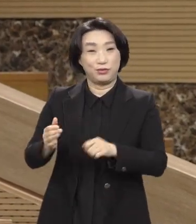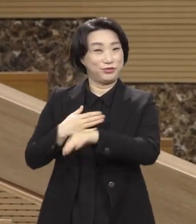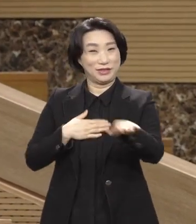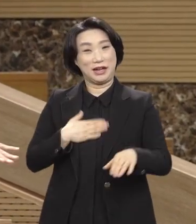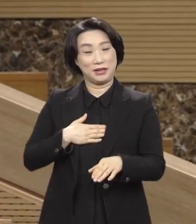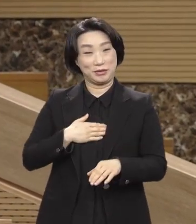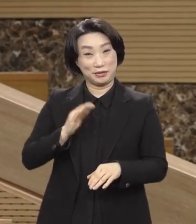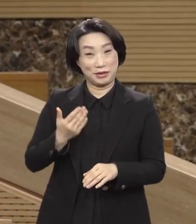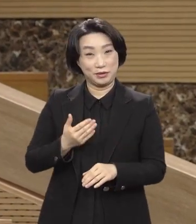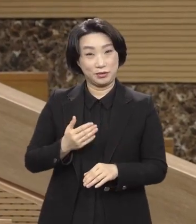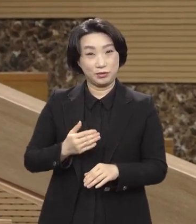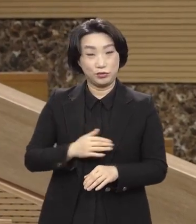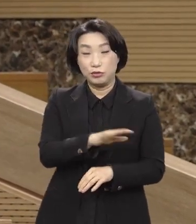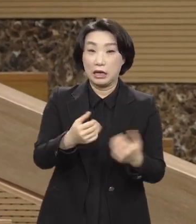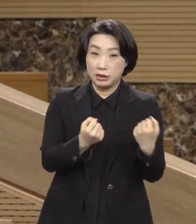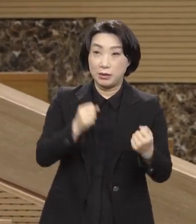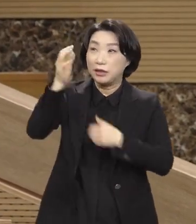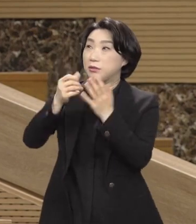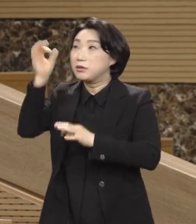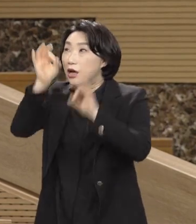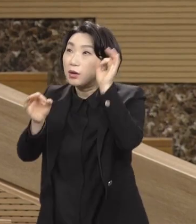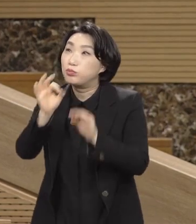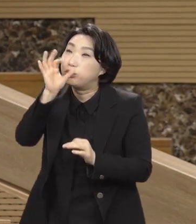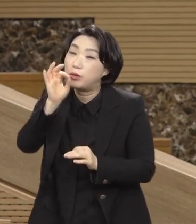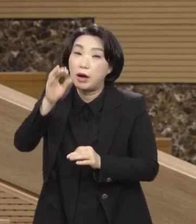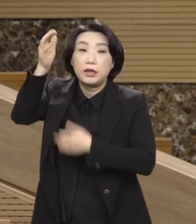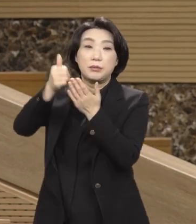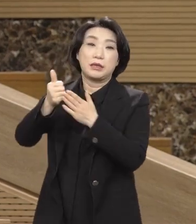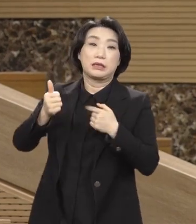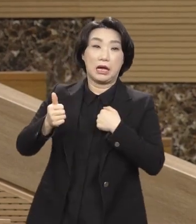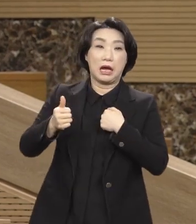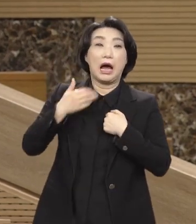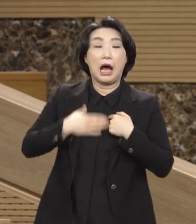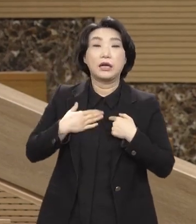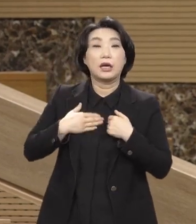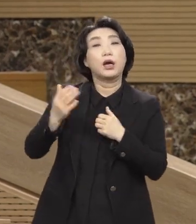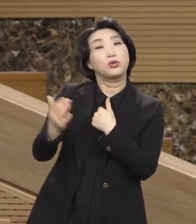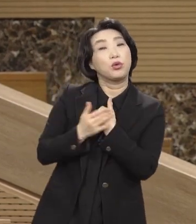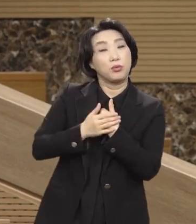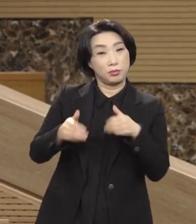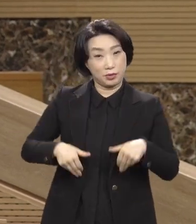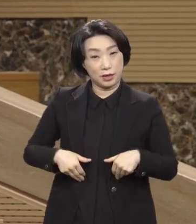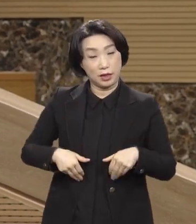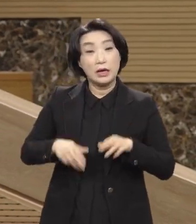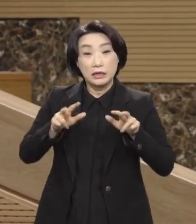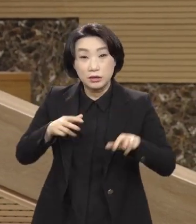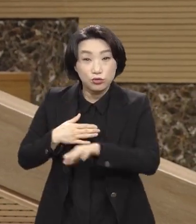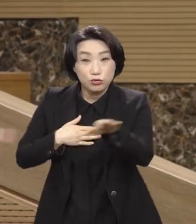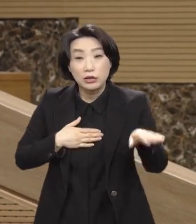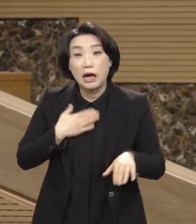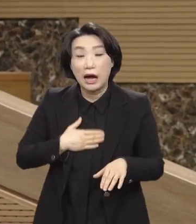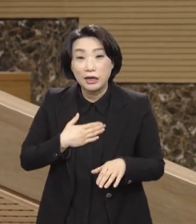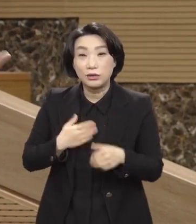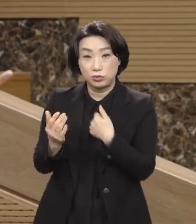찾을 수가 없어. 그분이 나에게 알게 해야 돼. 우리는 지금 알게 하려고 말씀해.